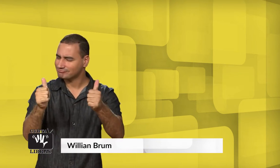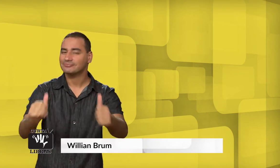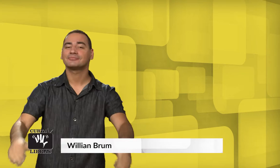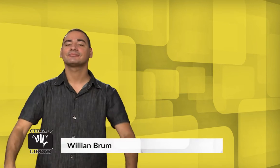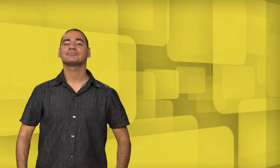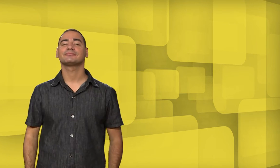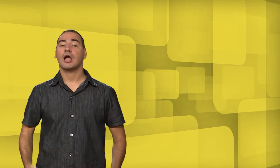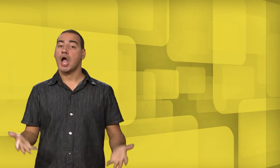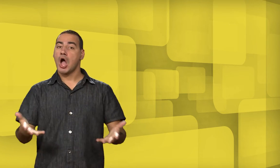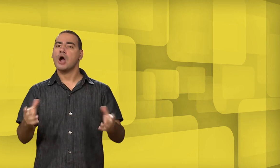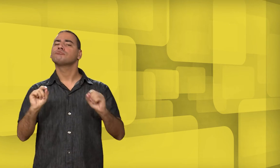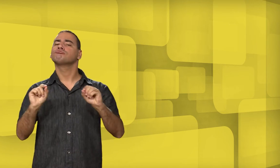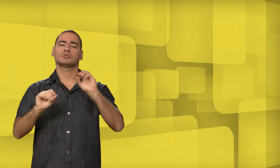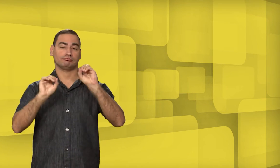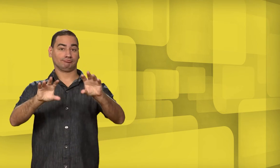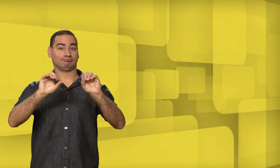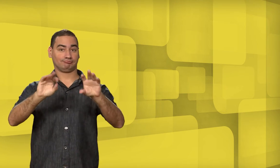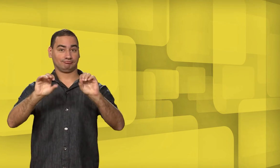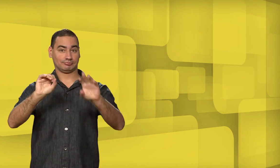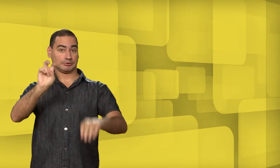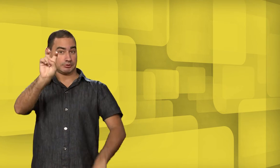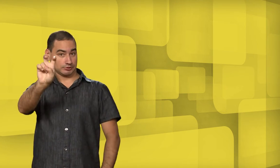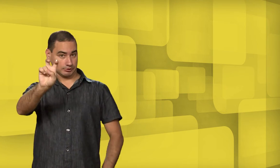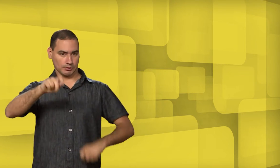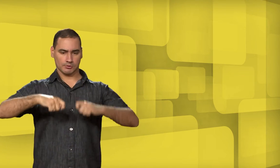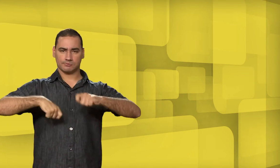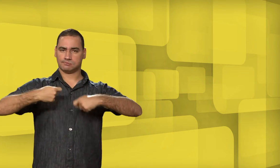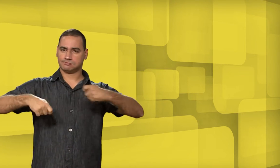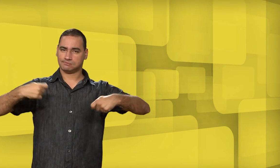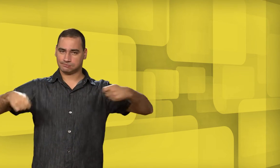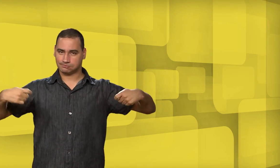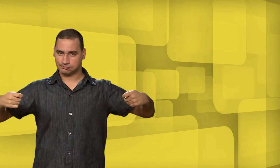Agora, eu vou ensinar cinco sinais sobre esse episódio.